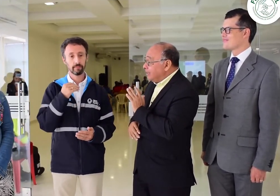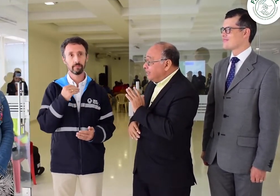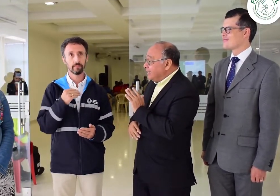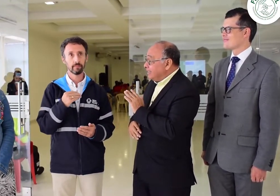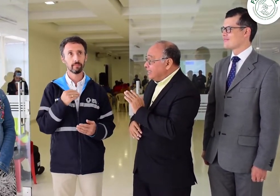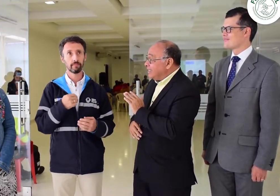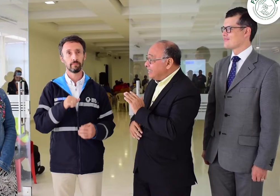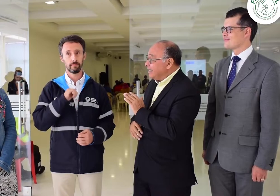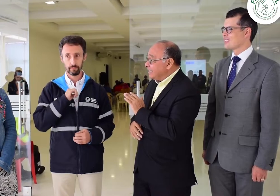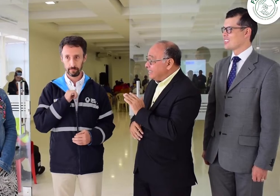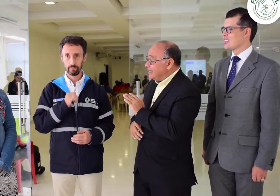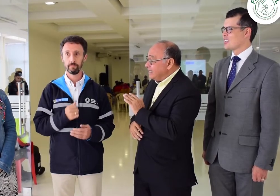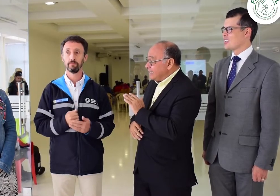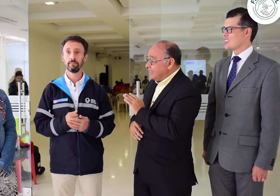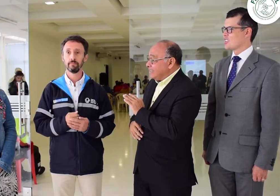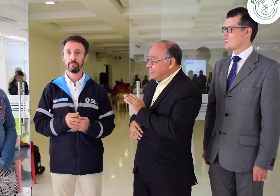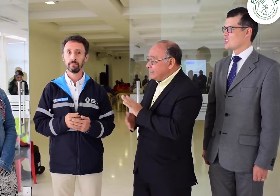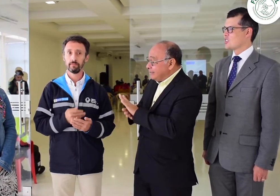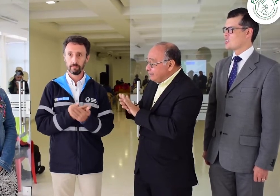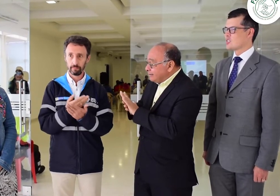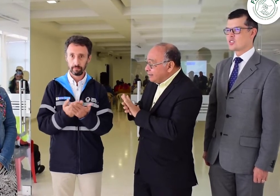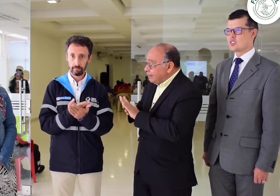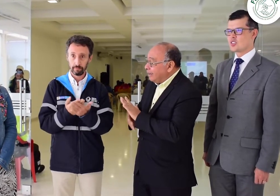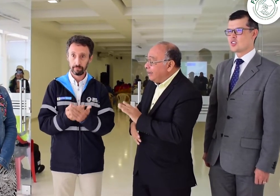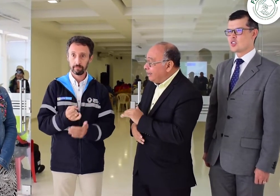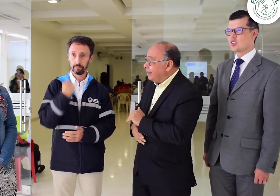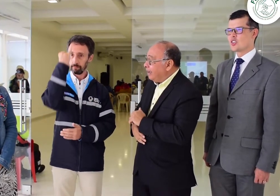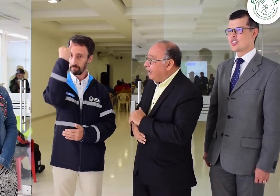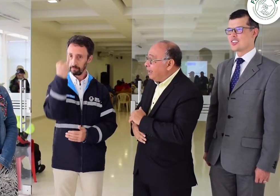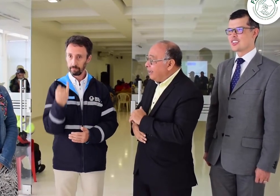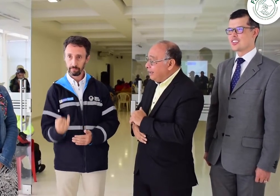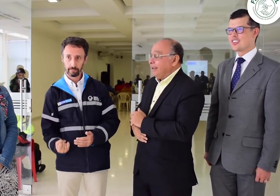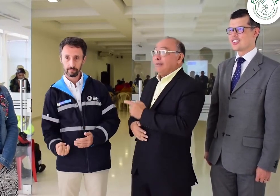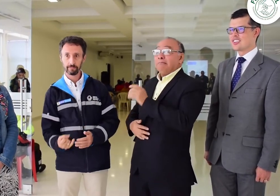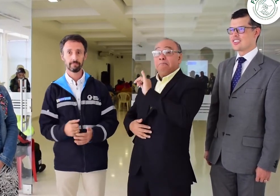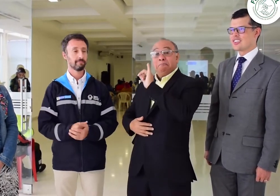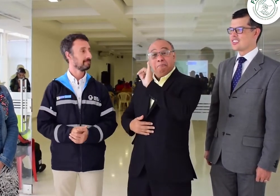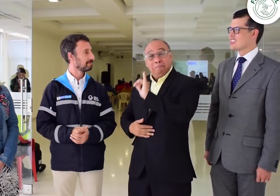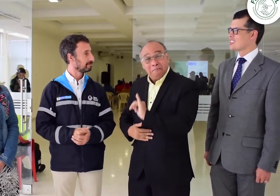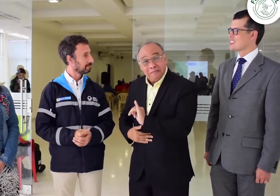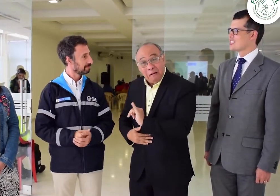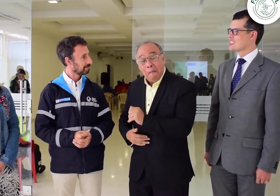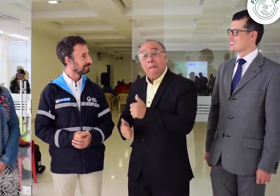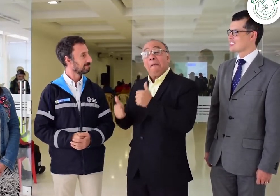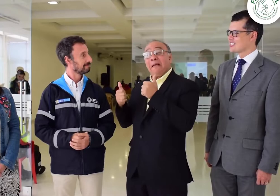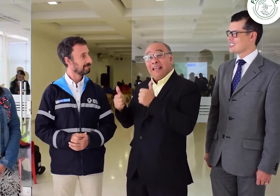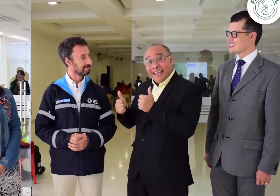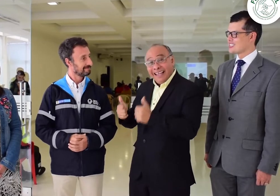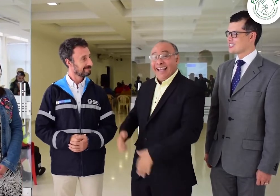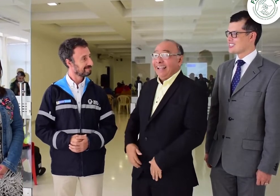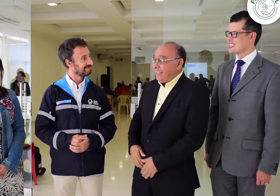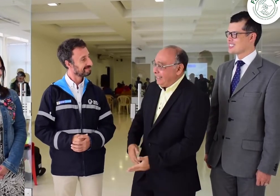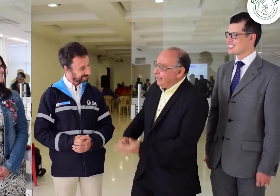Hola, mi seña es esta. Muy bien, esa es su seña.